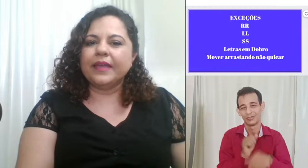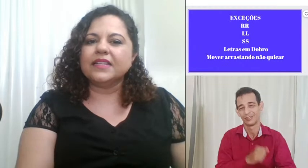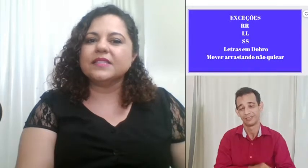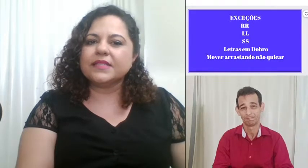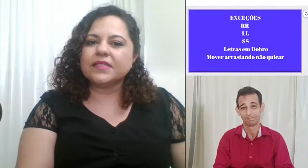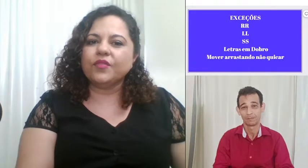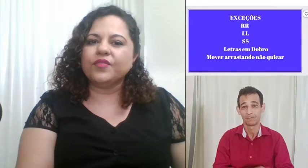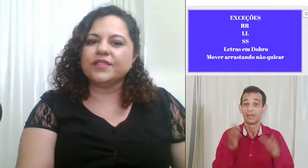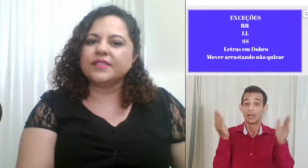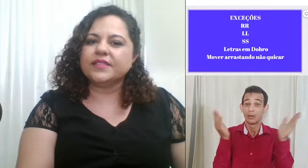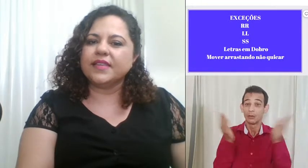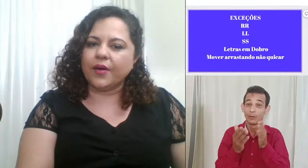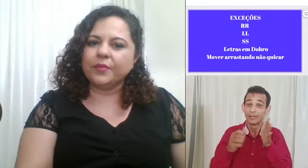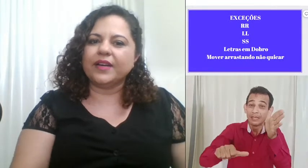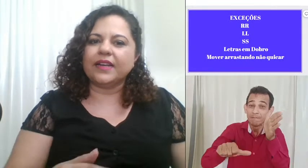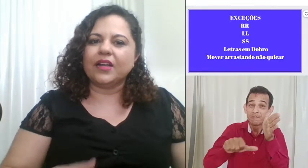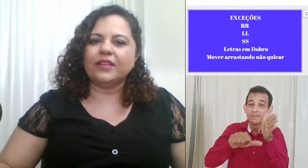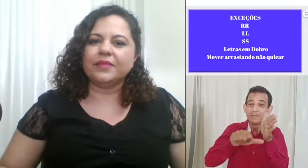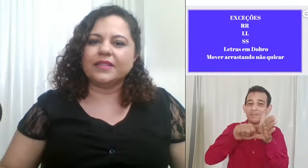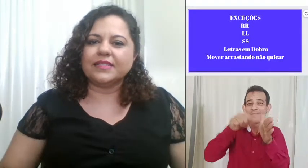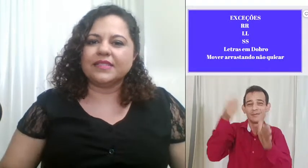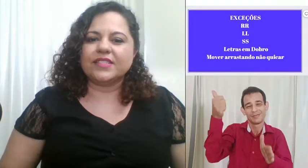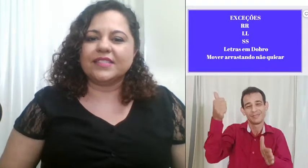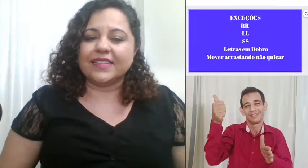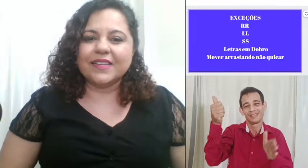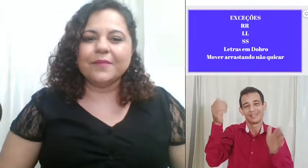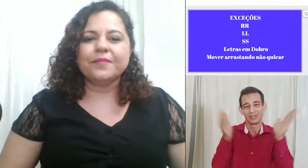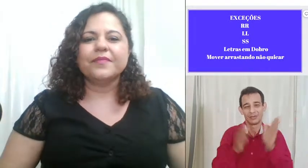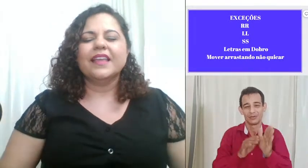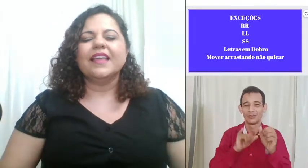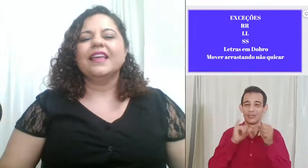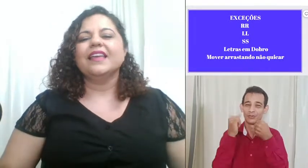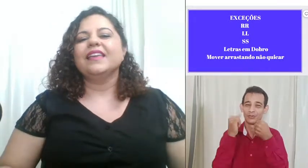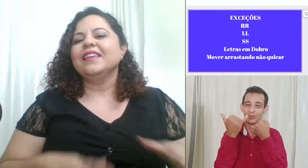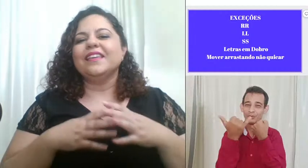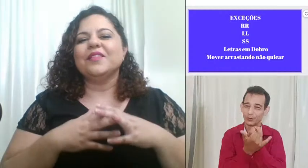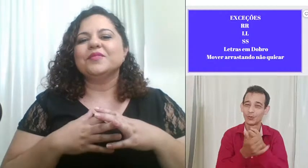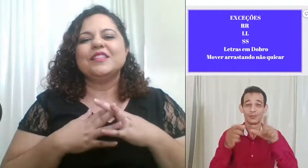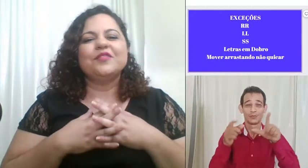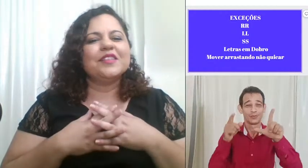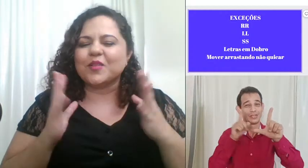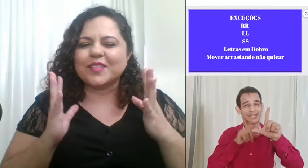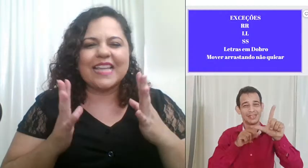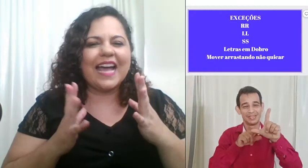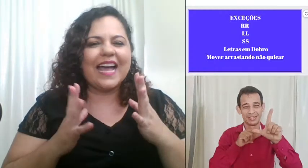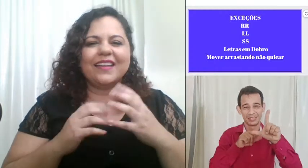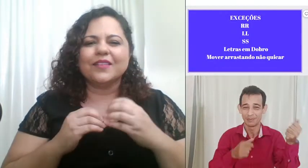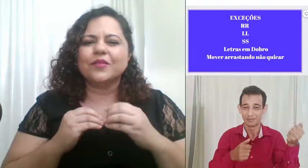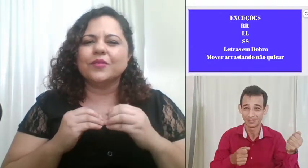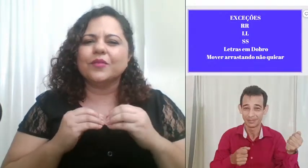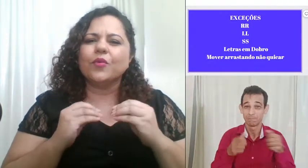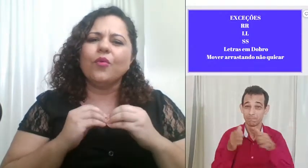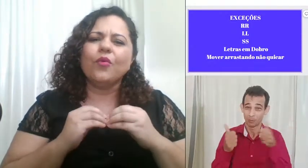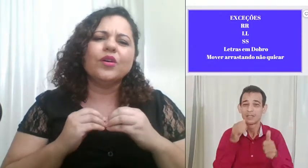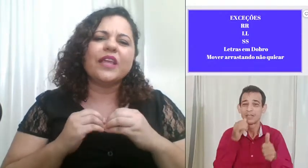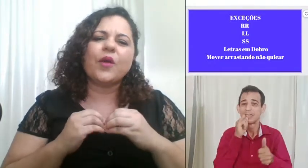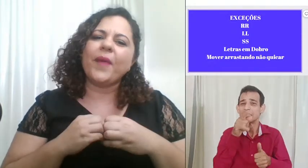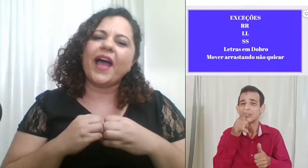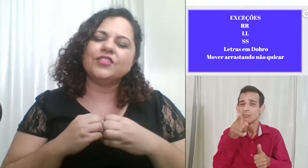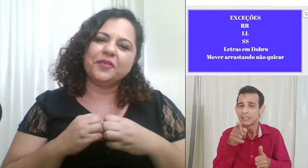transmissão oficial do meu canal Libras à Distância e se vocês gostarem curtem compartilhem por